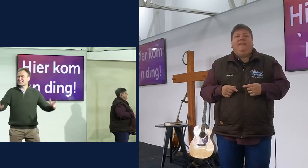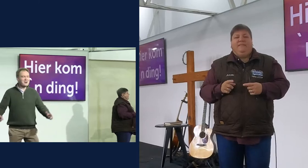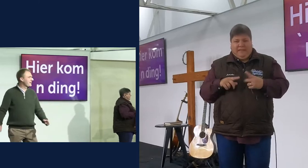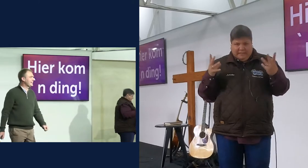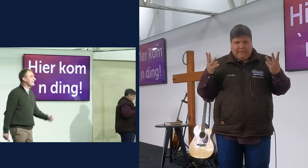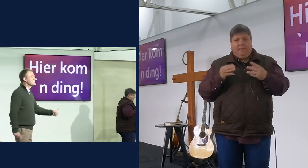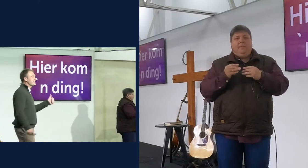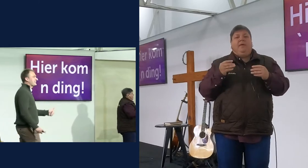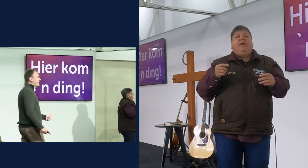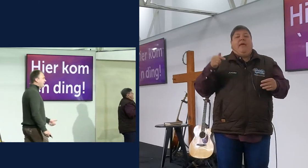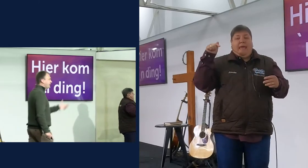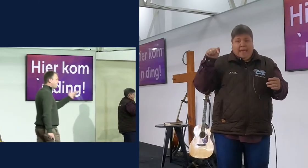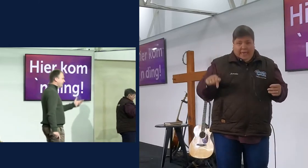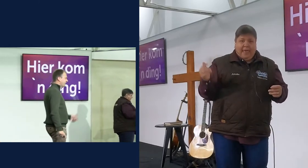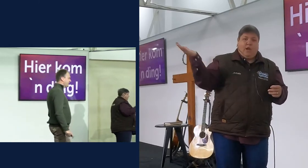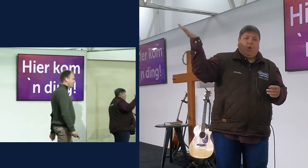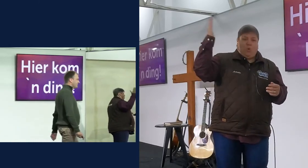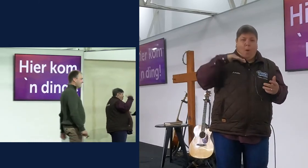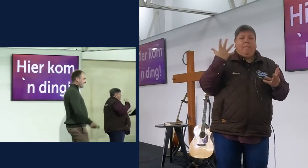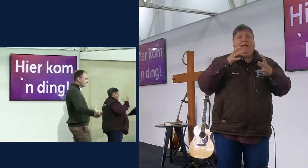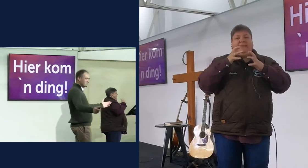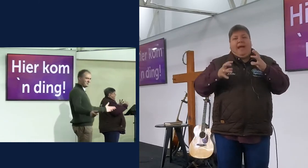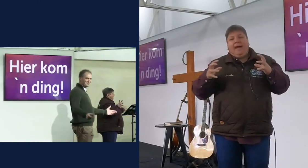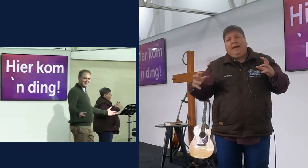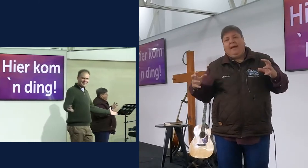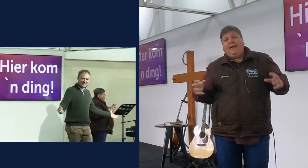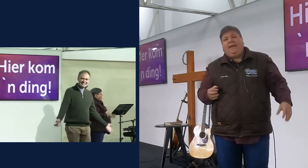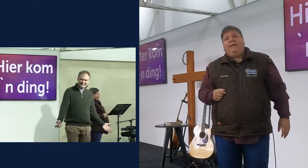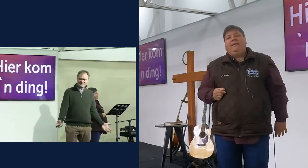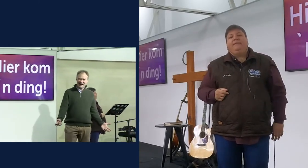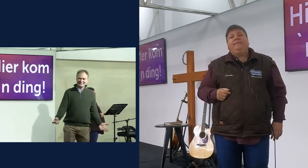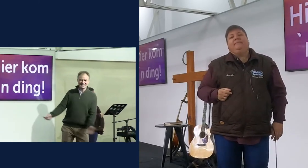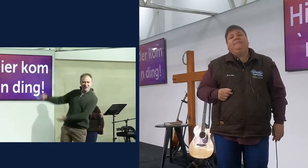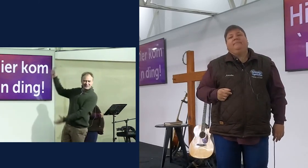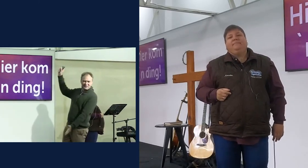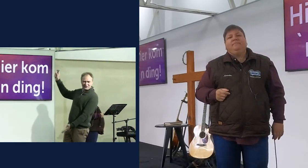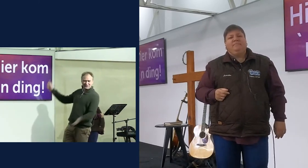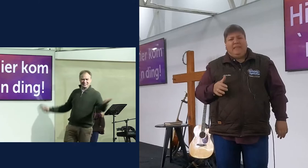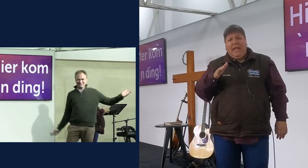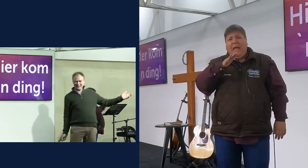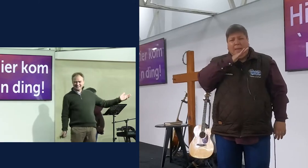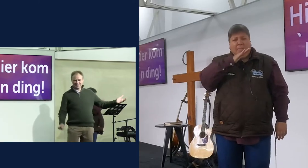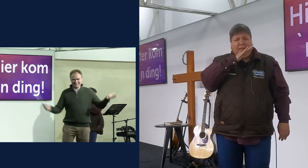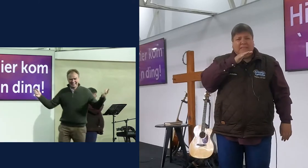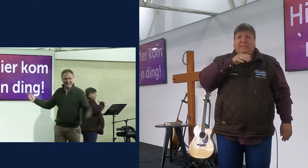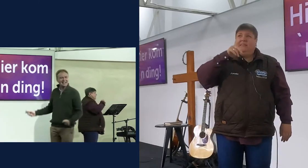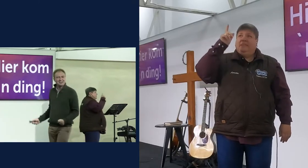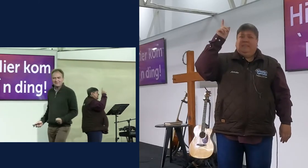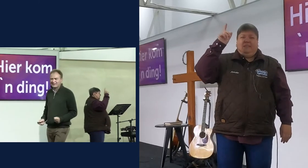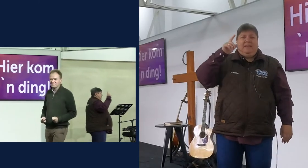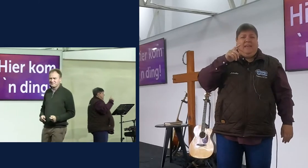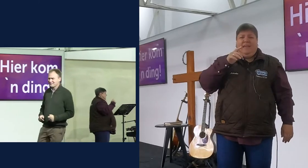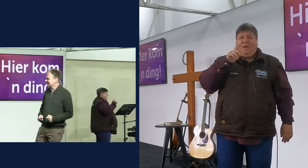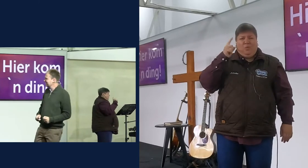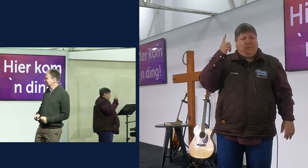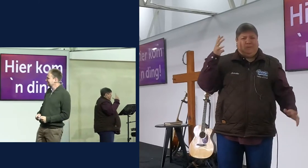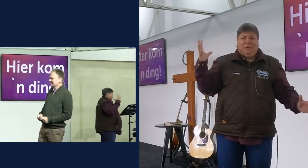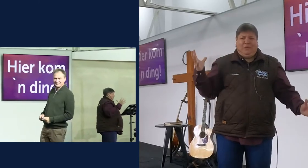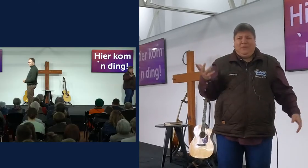sê dit net saam weer, 1, 2, 3, hier kom een ding, is dit amazing, maak die fond groter, nie mense praat harder, ek hou daarvan,